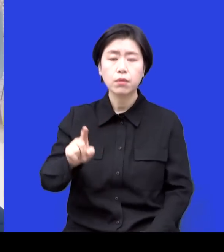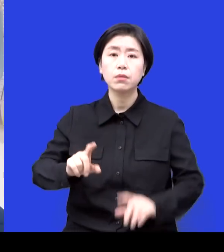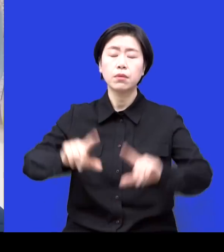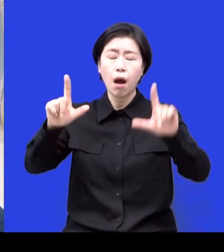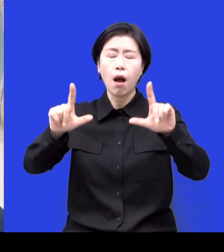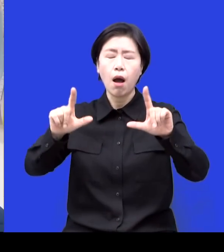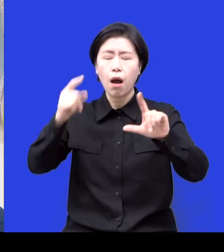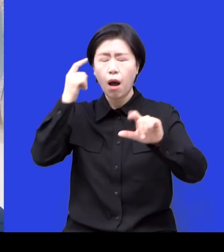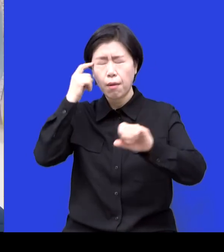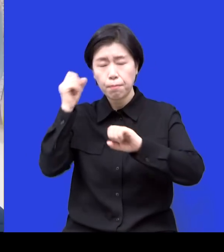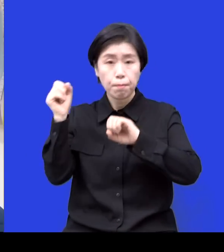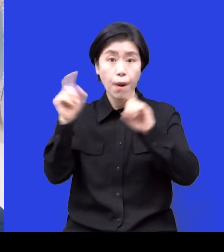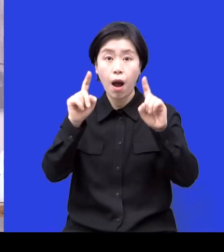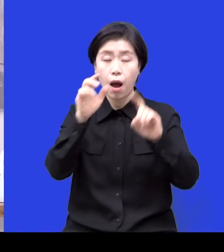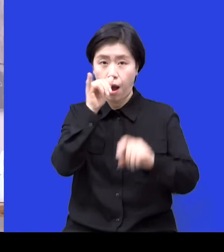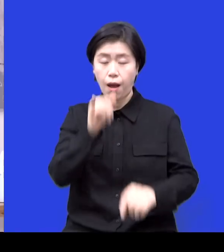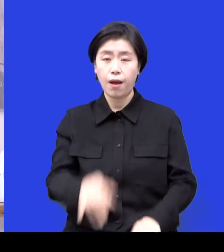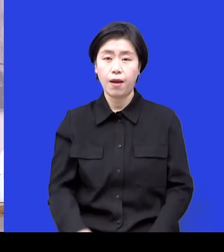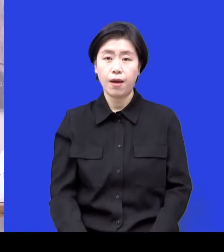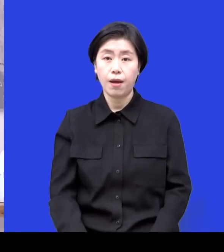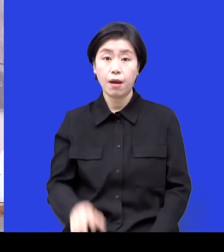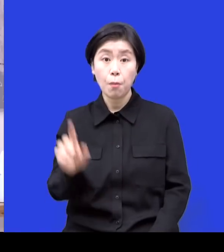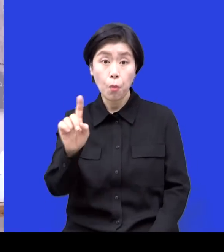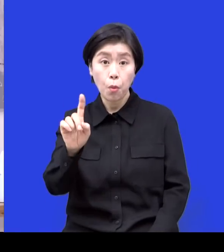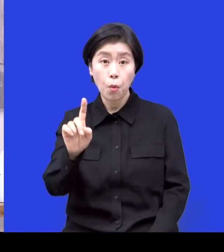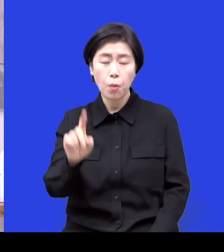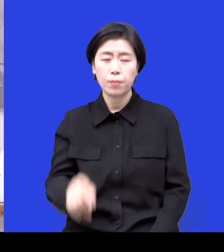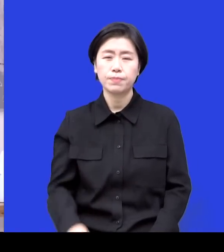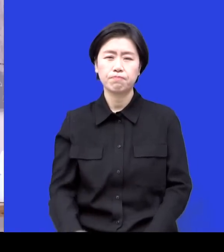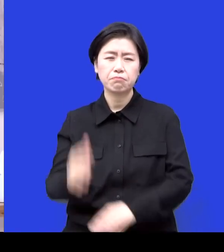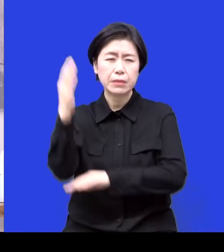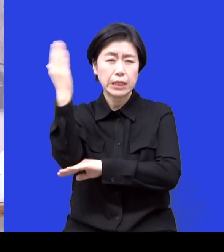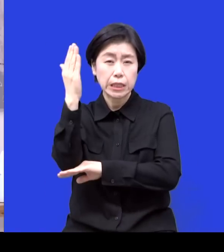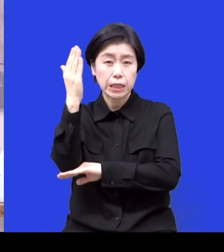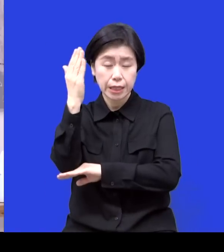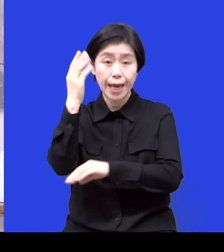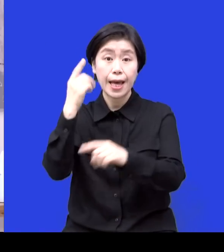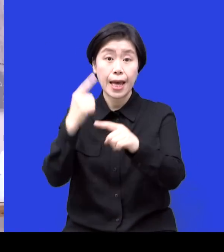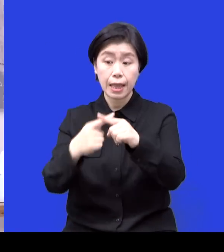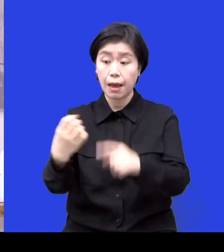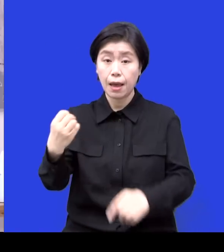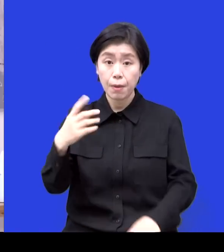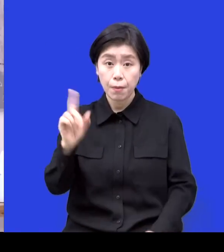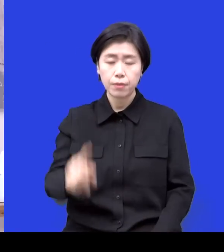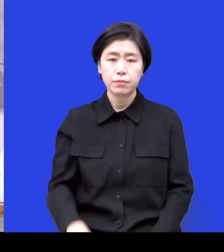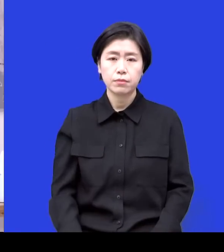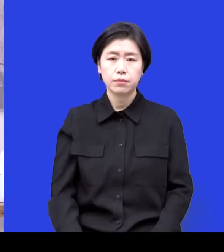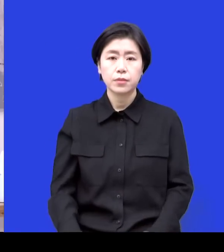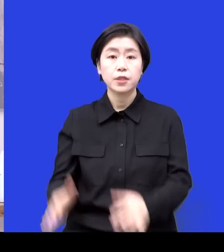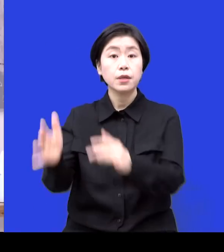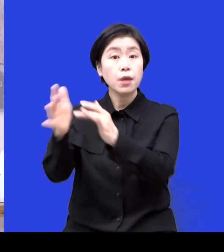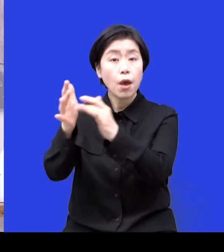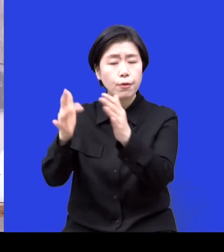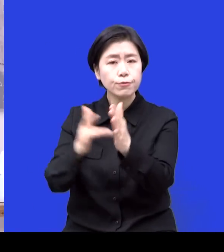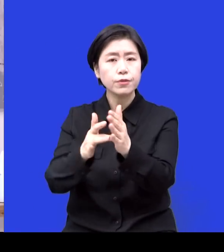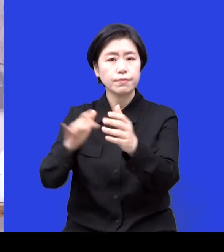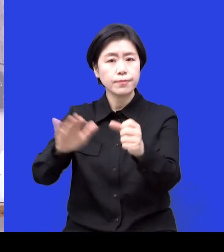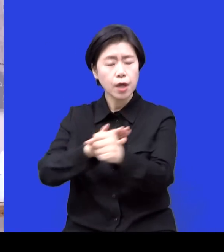맞은 느낌이 드는 게 여러 가지 얘기를 하시면서 이러더라고요 예수님의 사랑이 너무 기가 막히데요